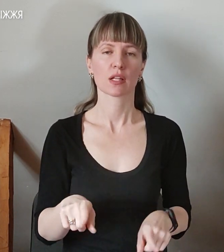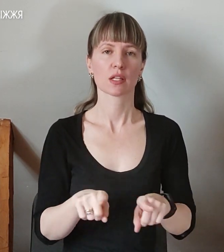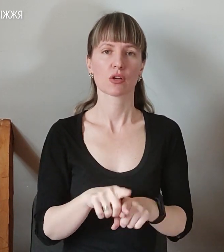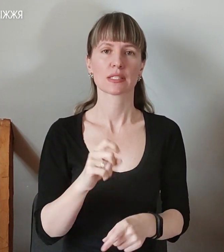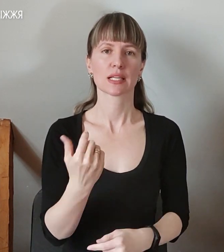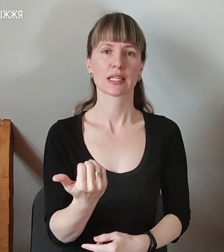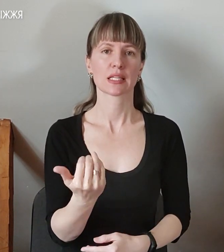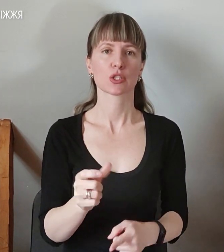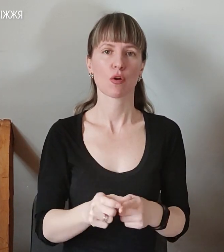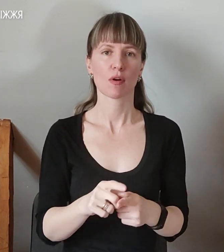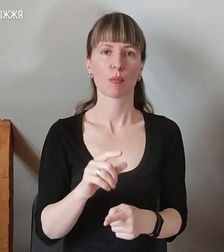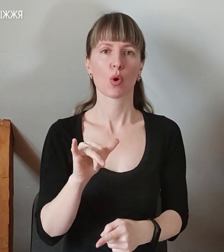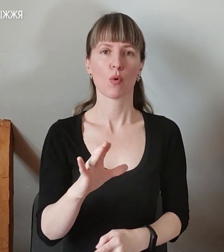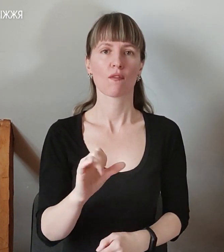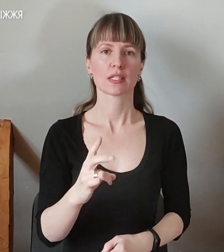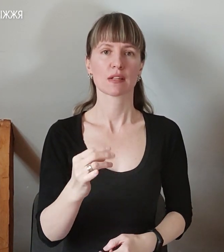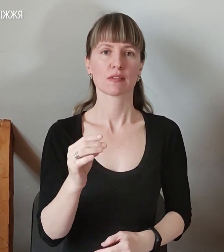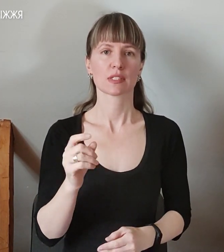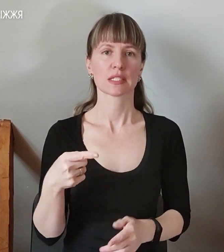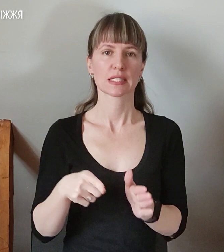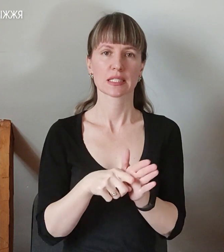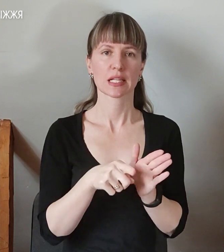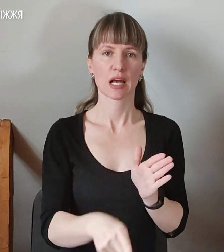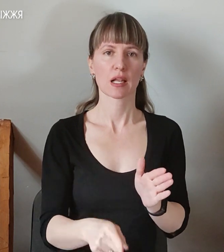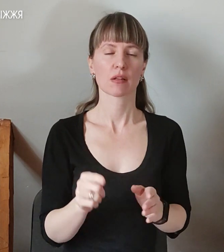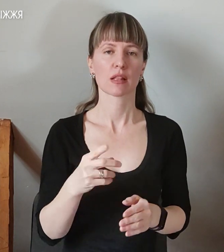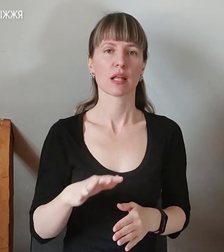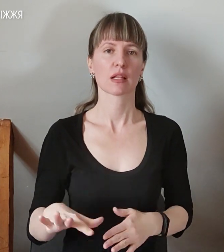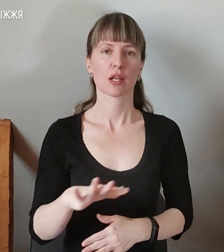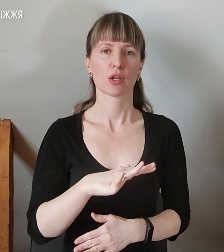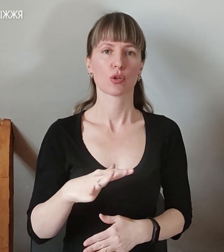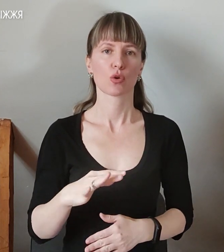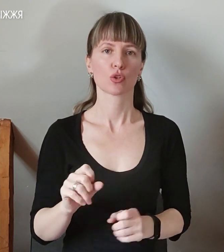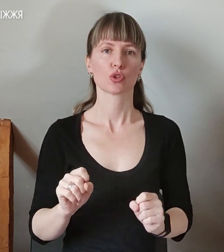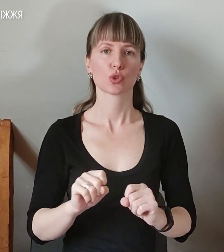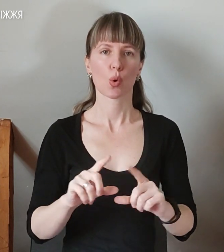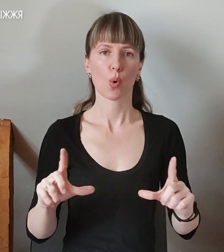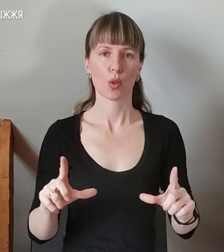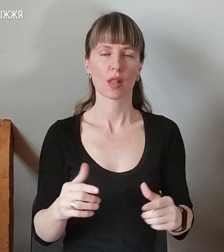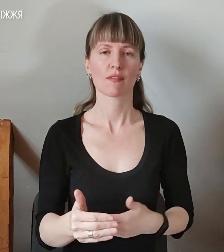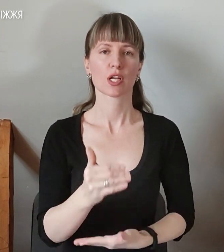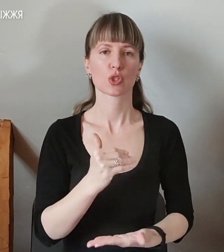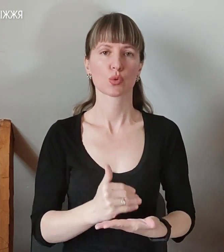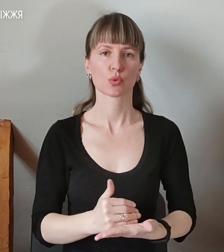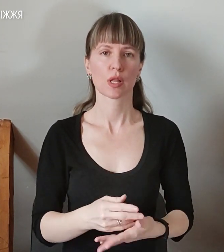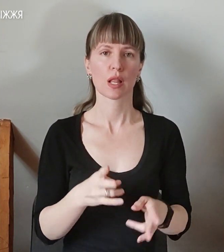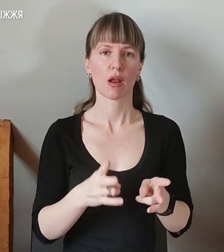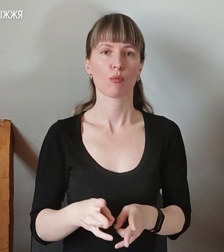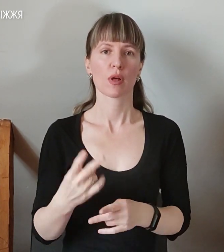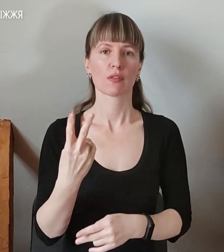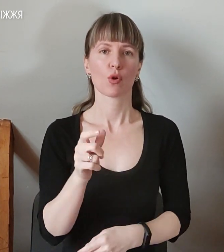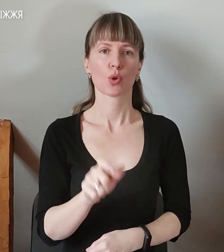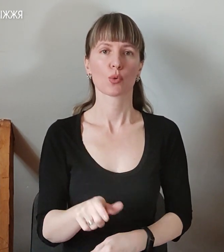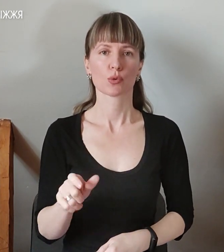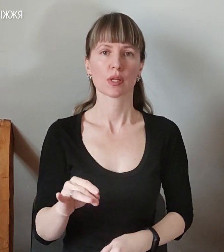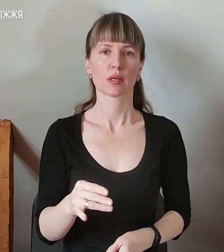словами, у Васильівці снаряд потрапив на територію загальноосвітньої школи. В результаті травмувалися двоє людей та постраждала